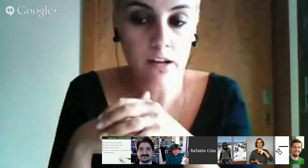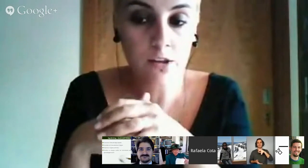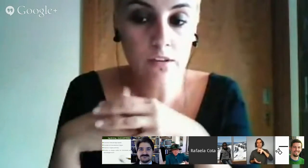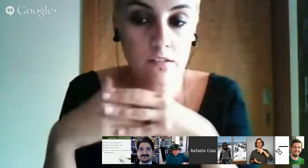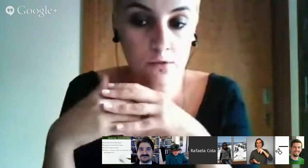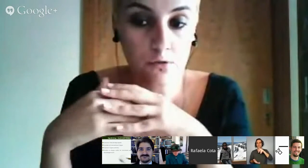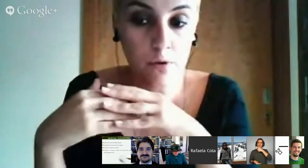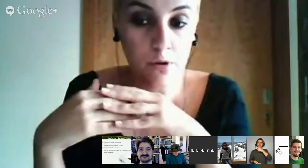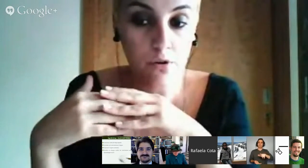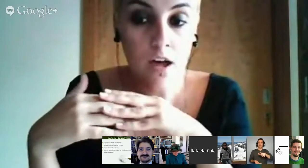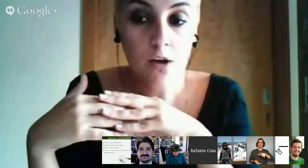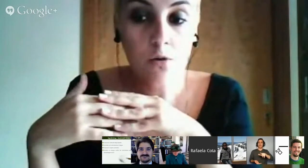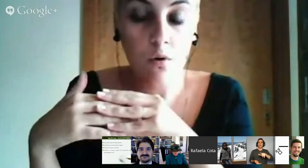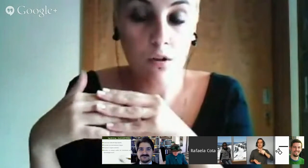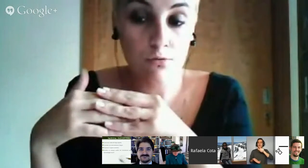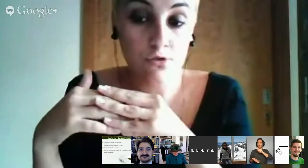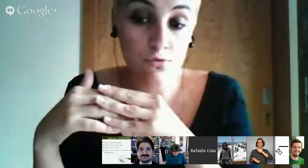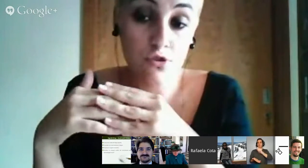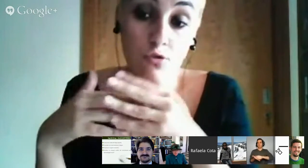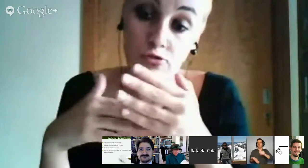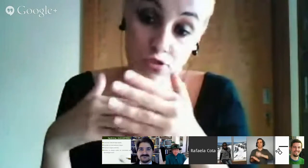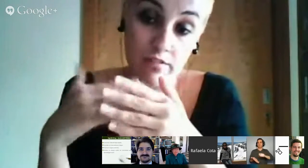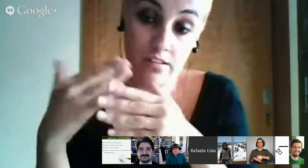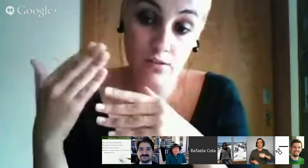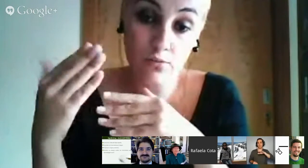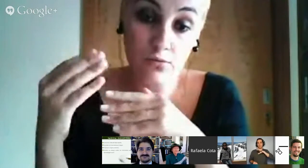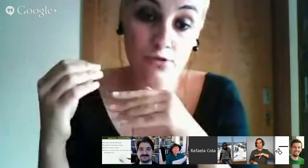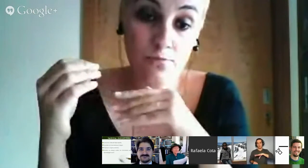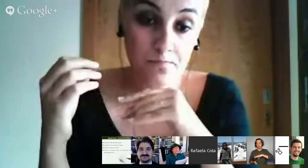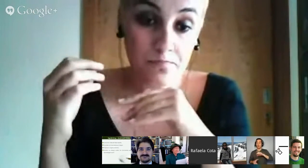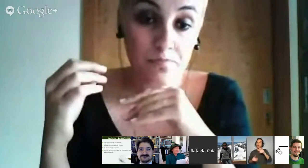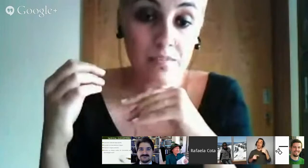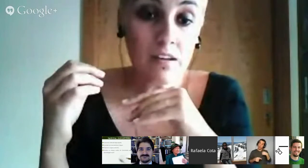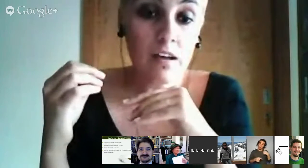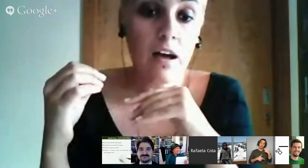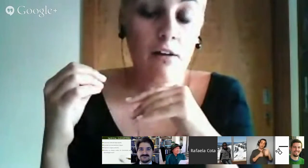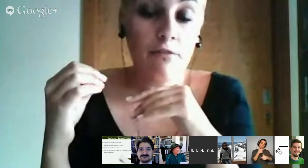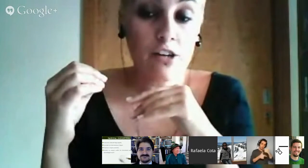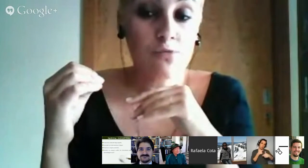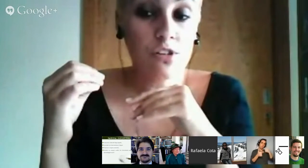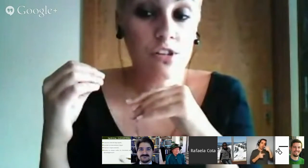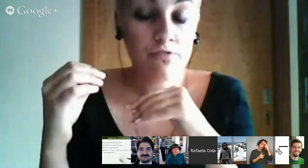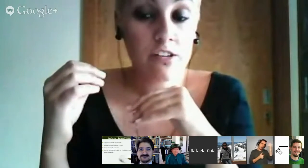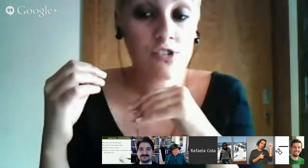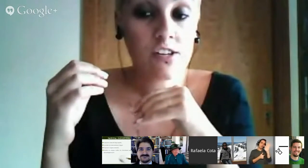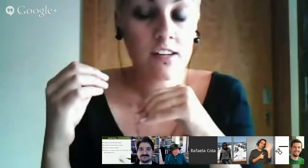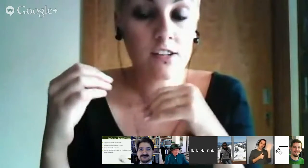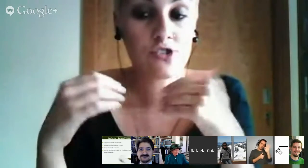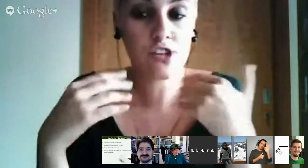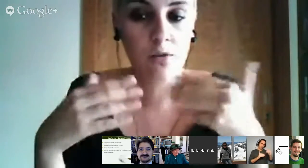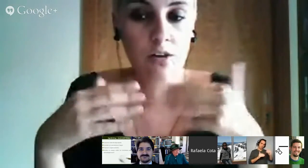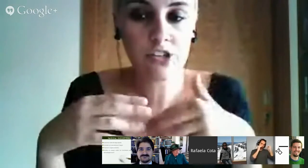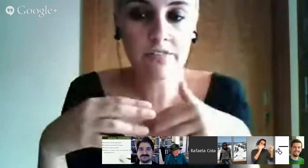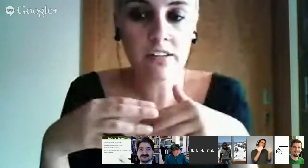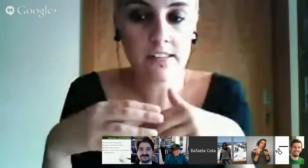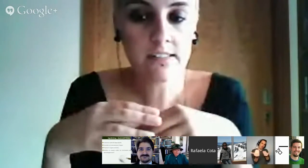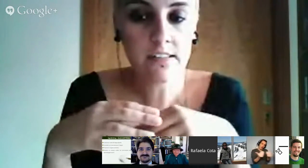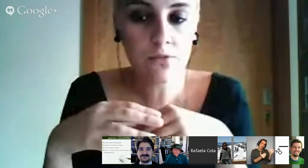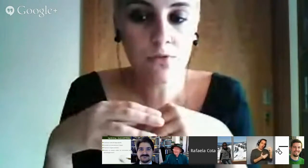trabalhando no ensino superior com alunos surdos, com jovens adultos, vejo muitas vezes que eles chegam a este nível de ensino